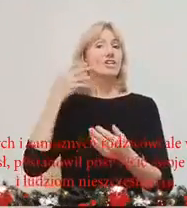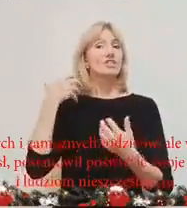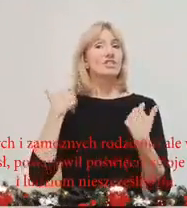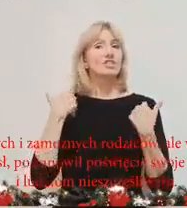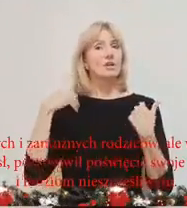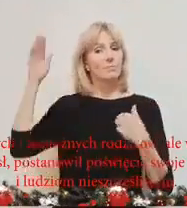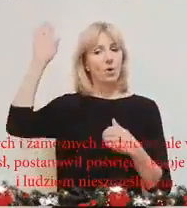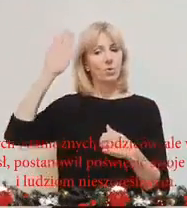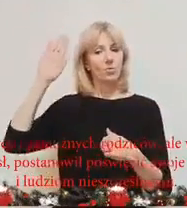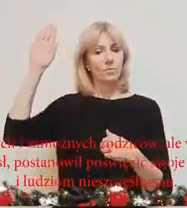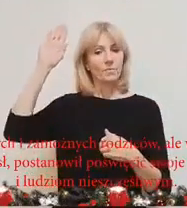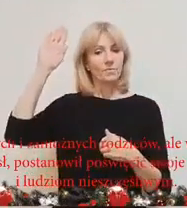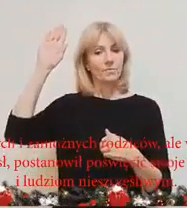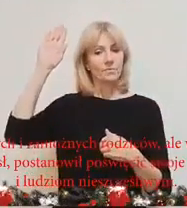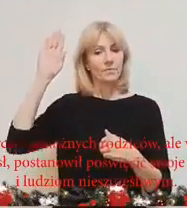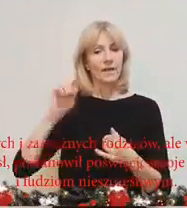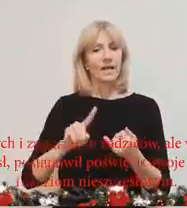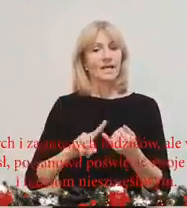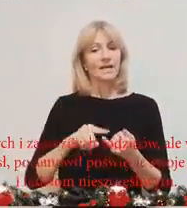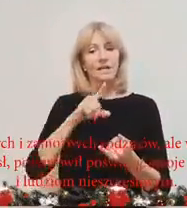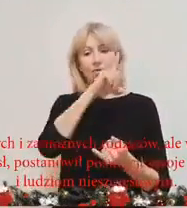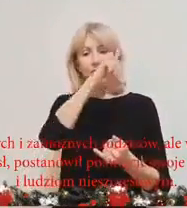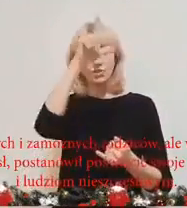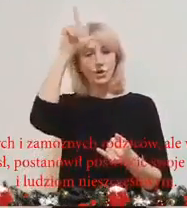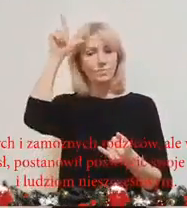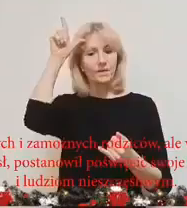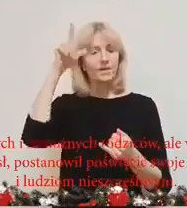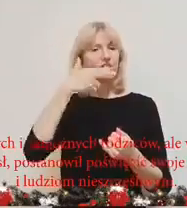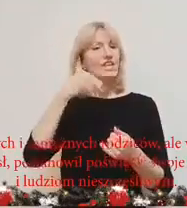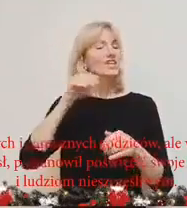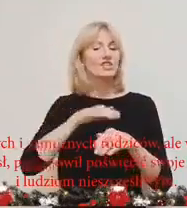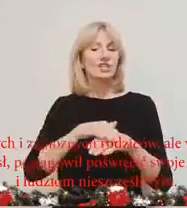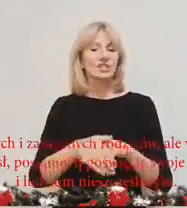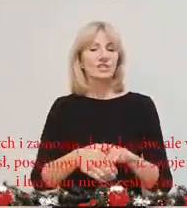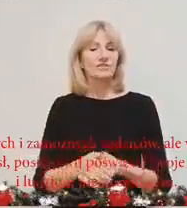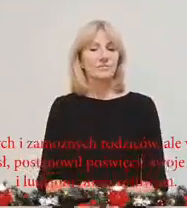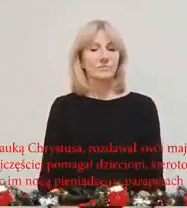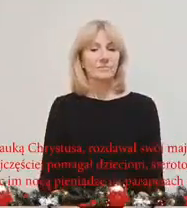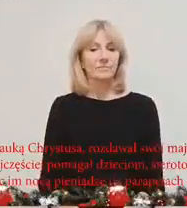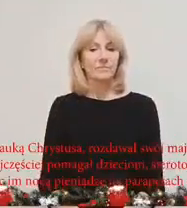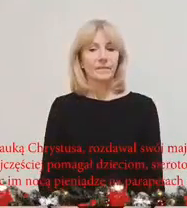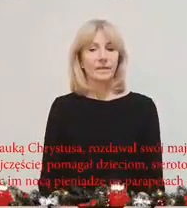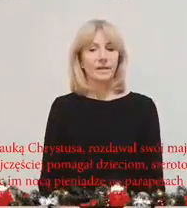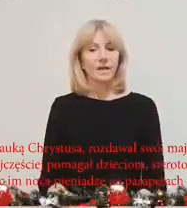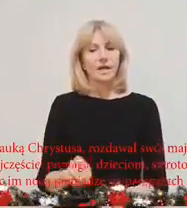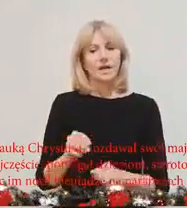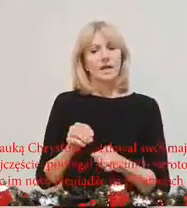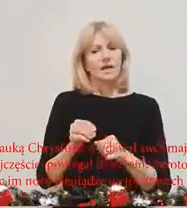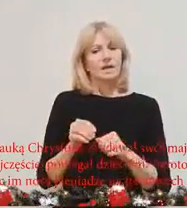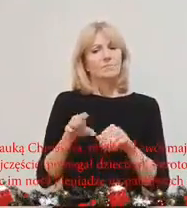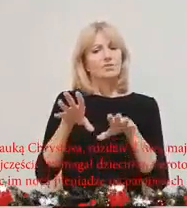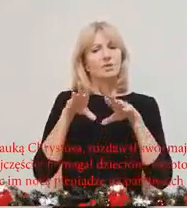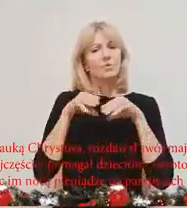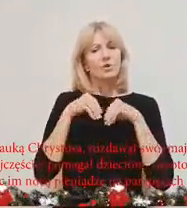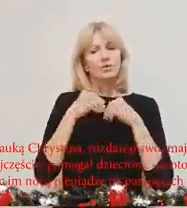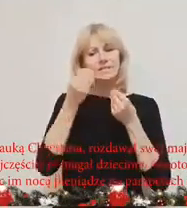życie Bogu i ludziom nieszczęśliwym. Przyjmując